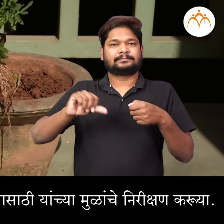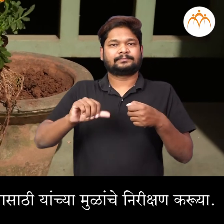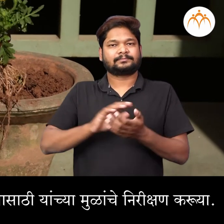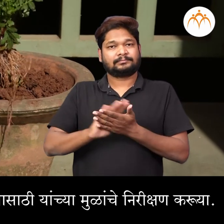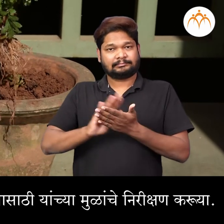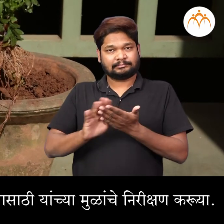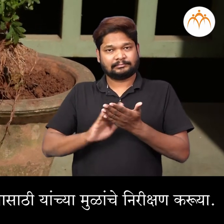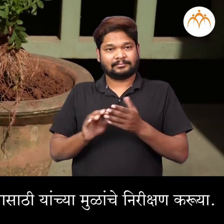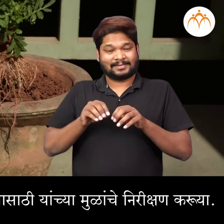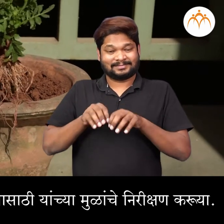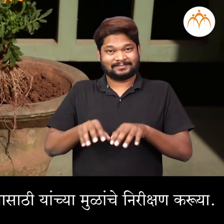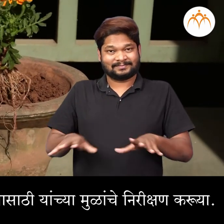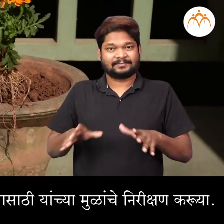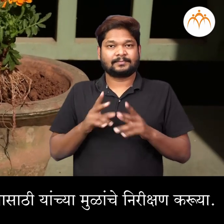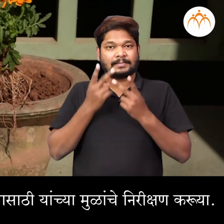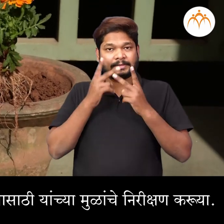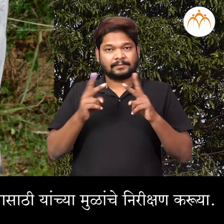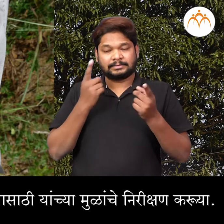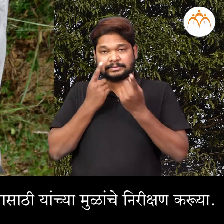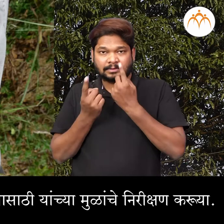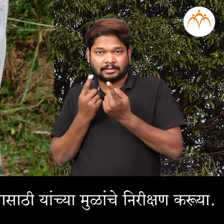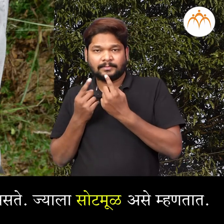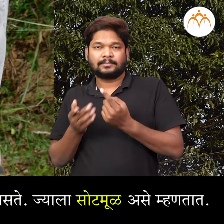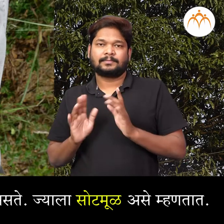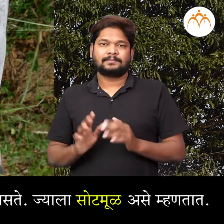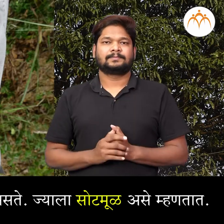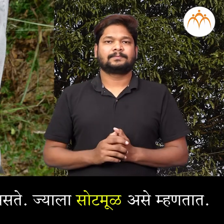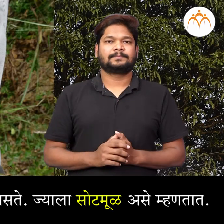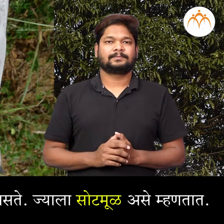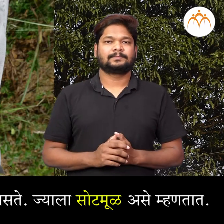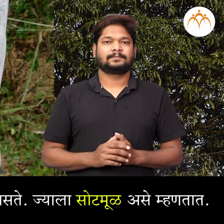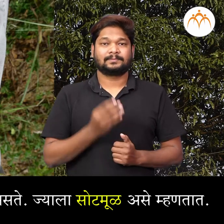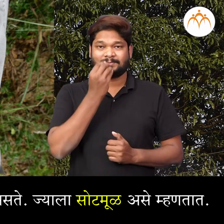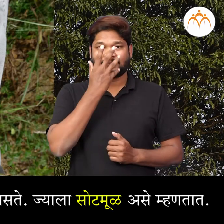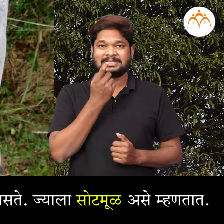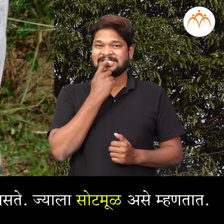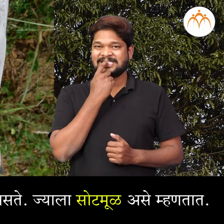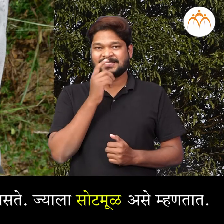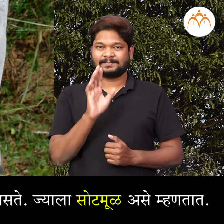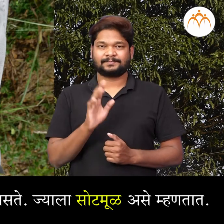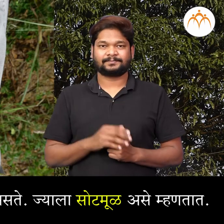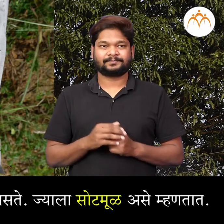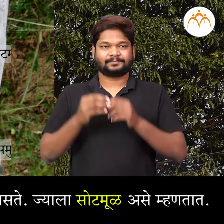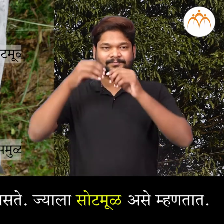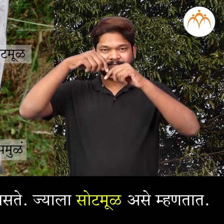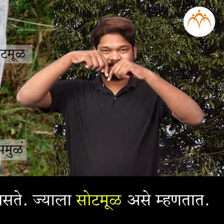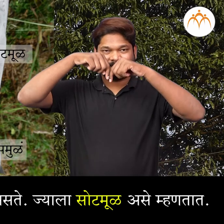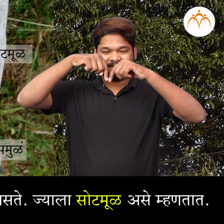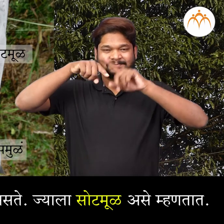यांच्या मुलांचे निरिक्षण करूया। सदा फुली मदे एक मुख्य मुड अस्ते, जला सोट